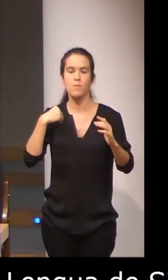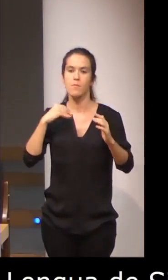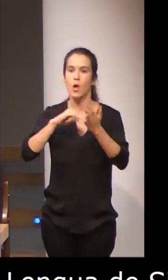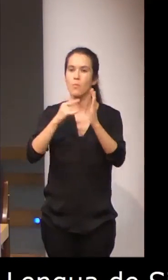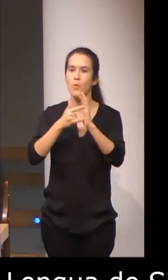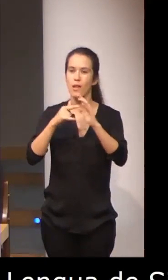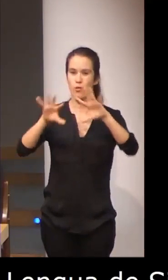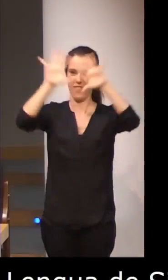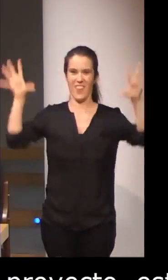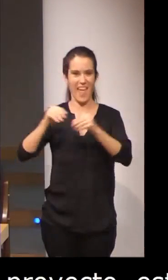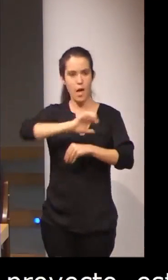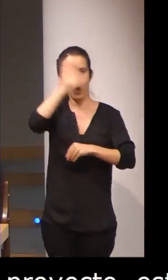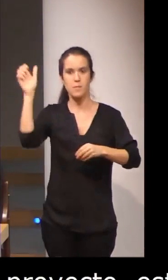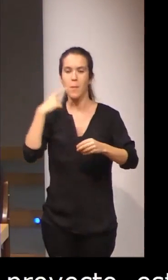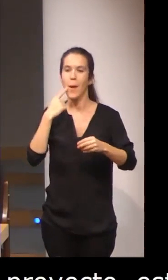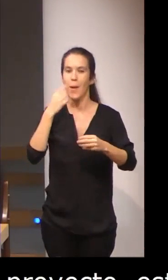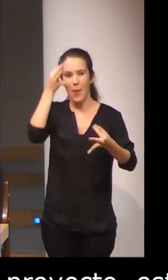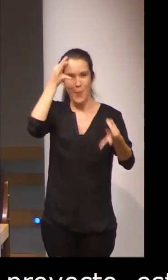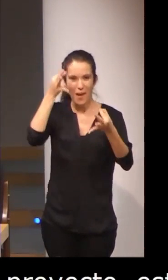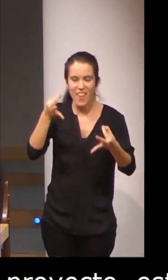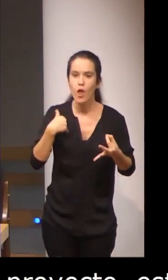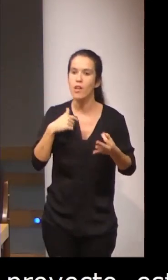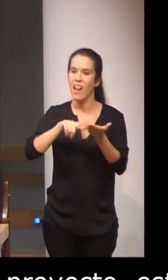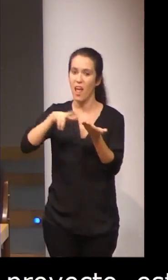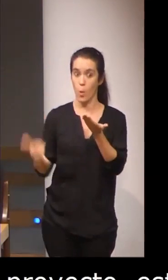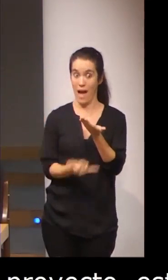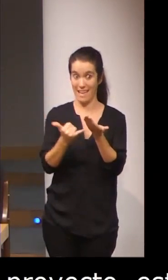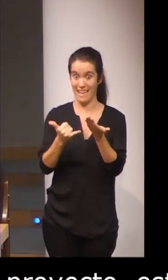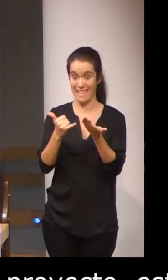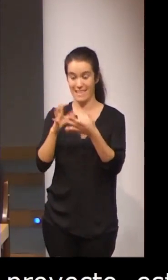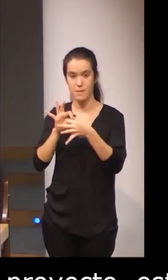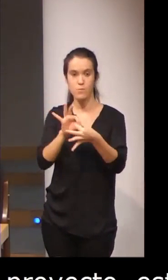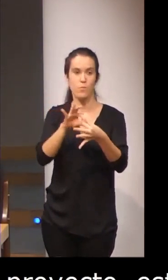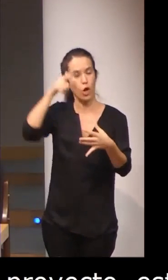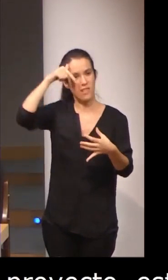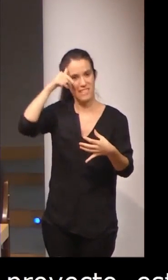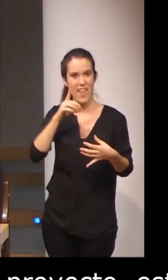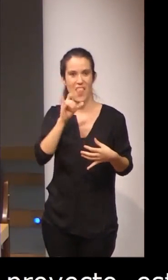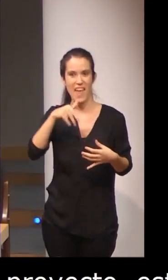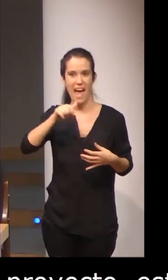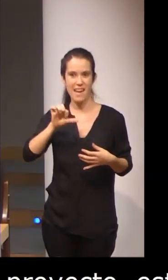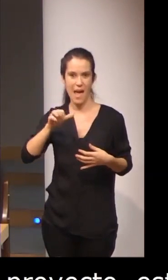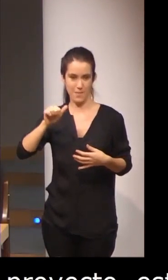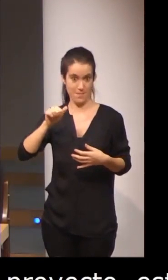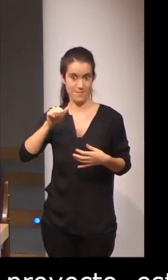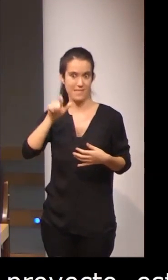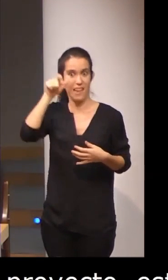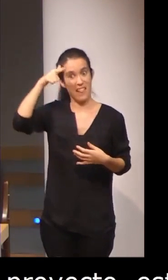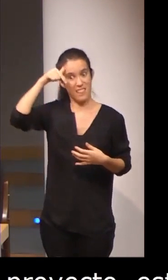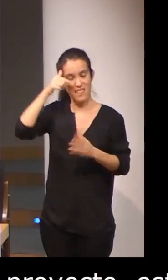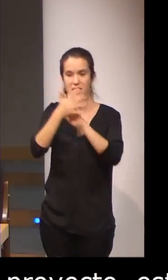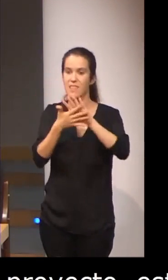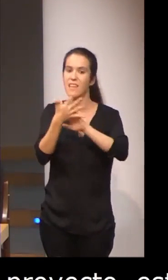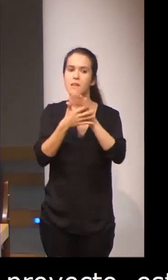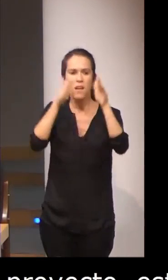y lenguaje, tiene que ver con la tesis de Liana Mastroantono, que es una tesis que no va